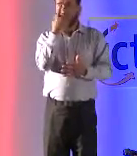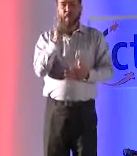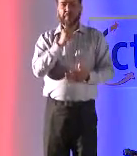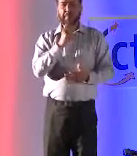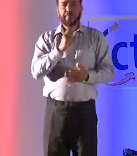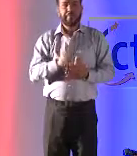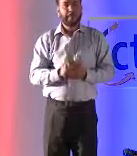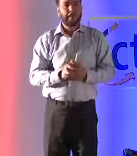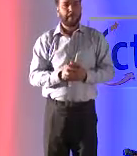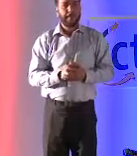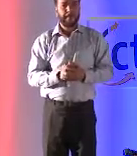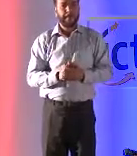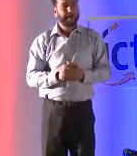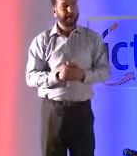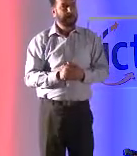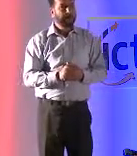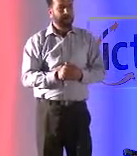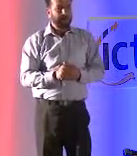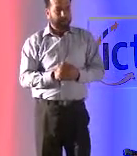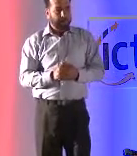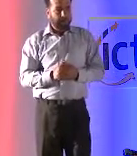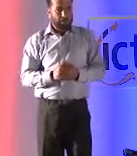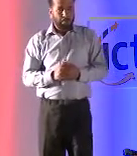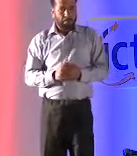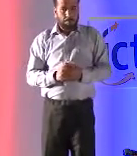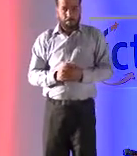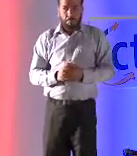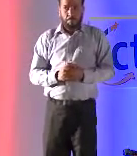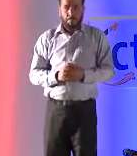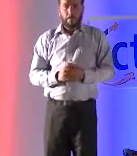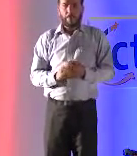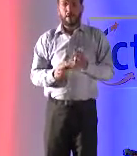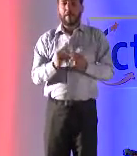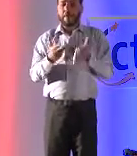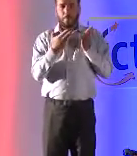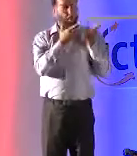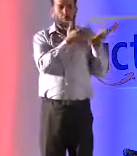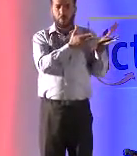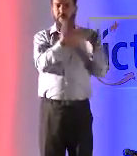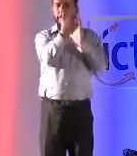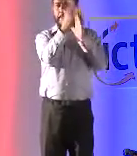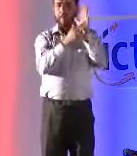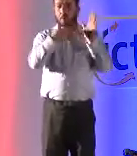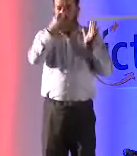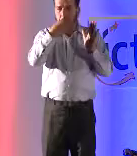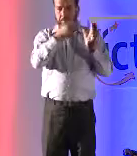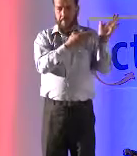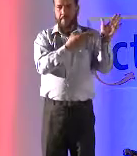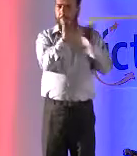ثم نحن لدينا أيضا برامج ناطقة